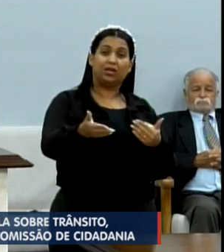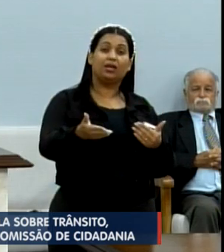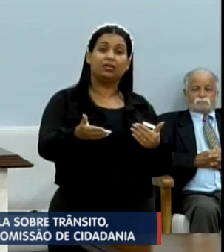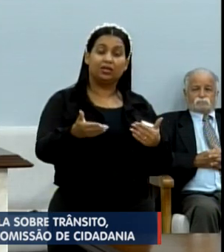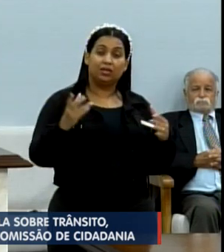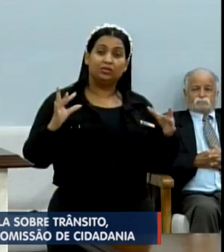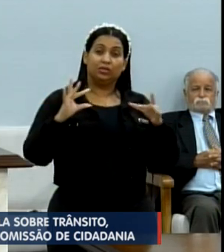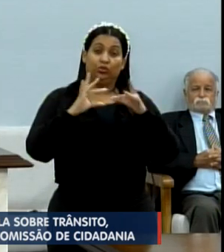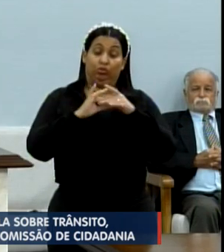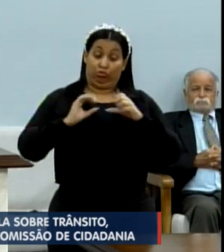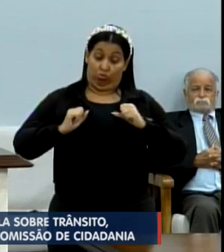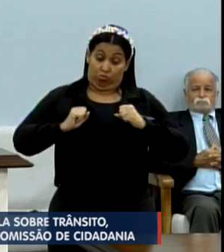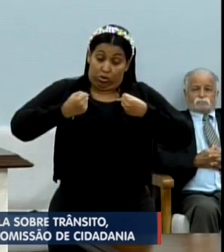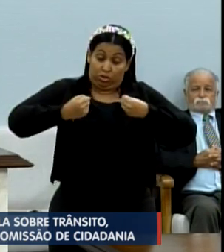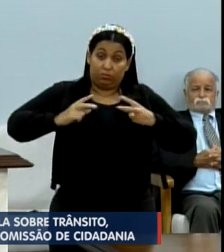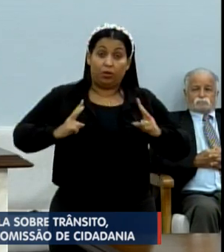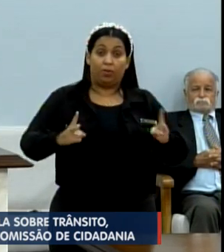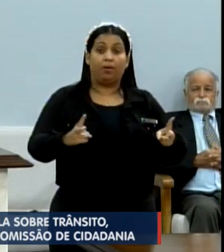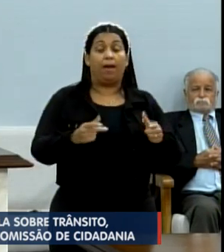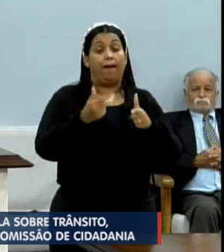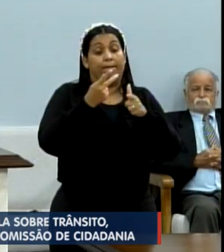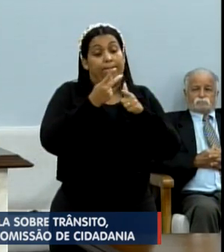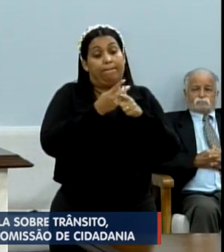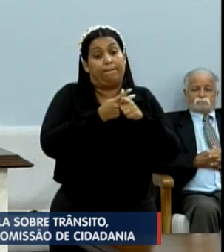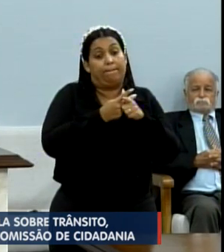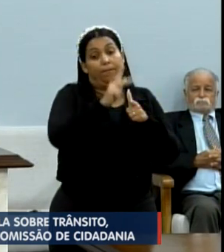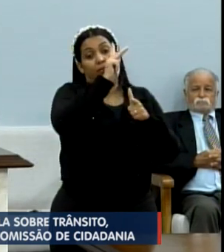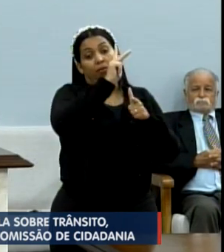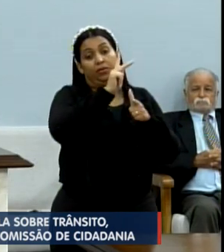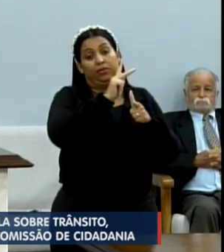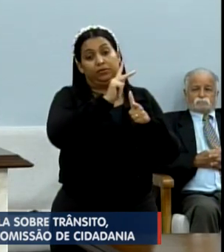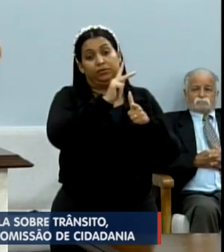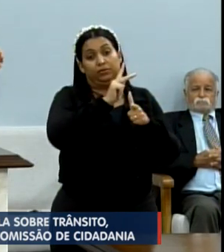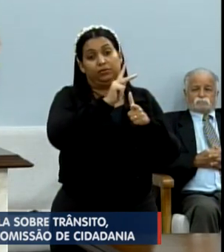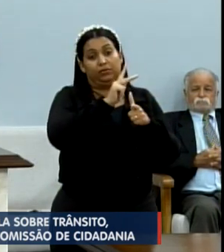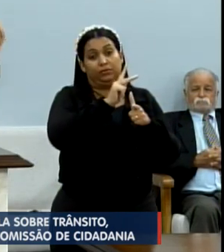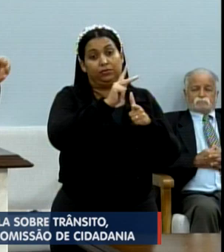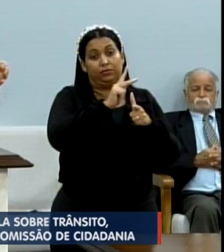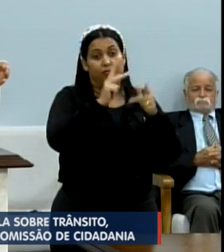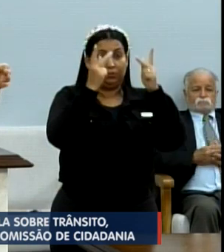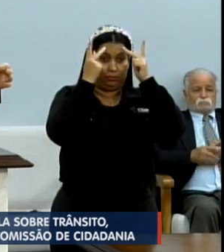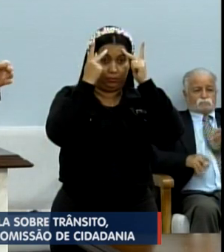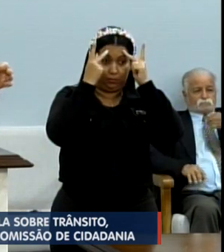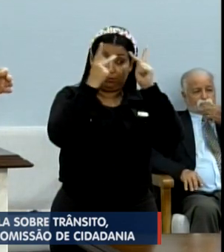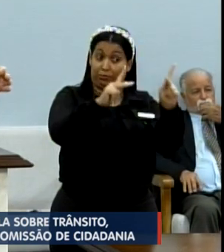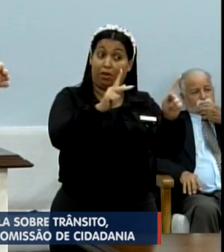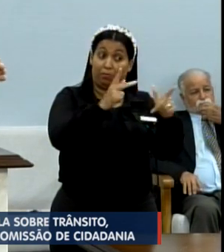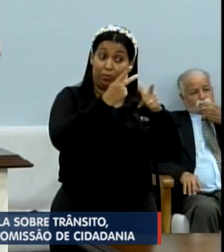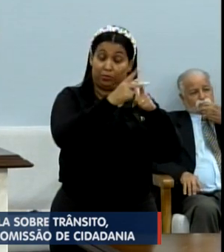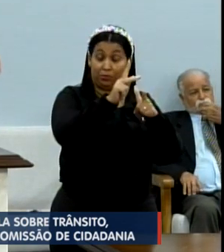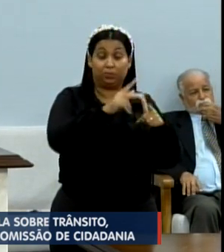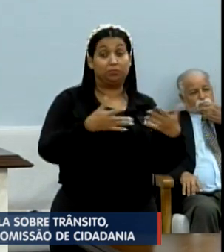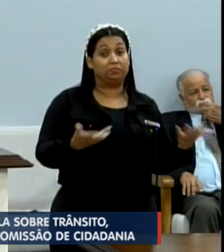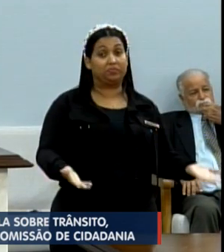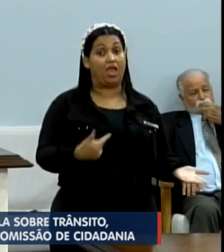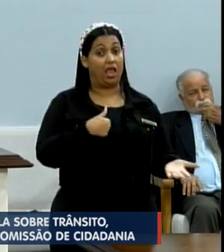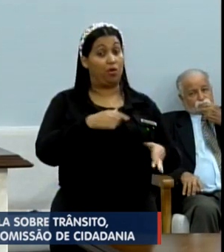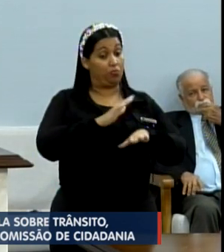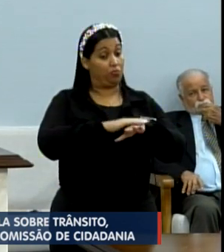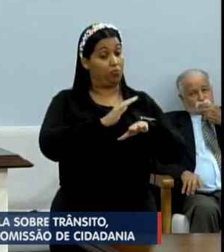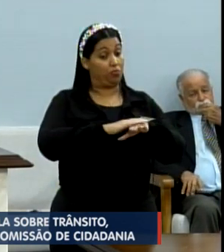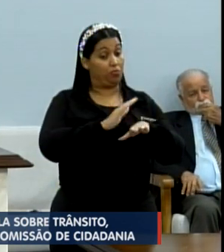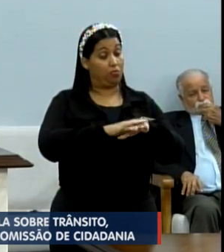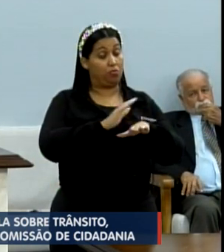perpetuar no poder, o problema é deles. Eu não vou deixar de exercer o meu papel